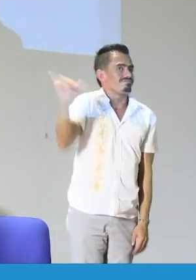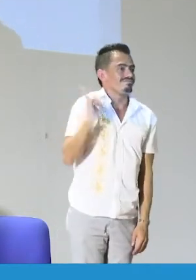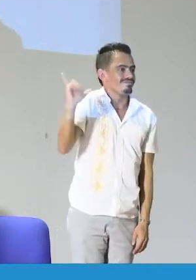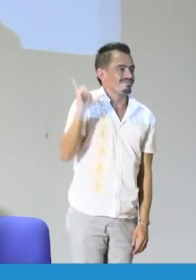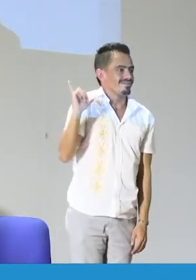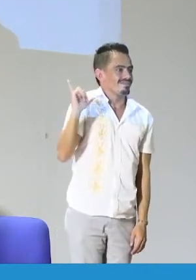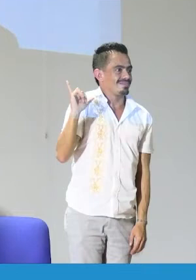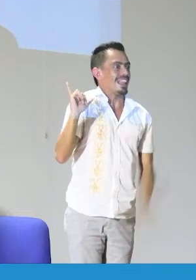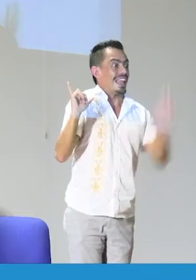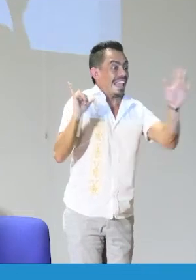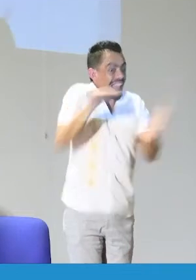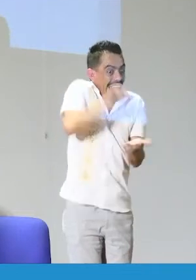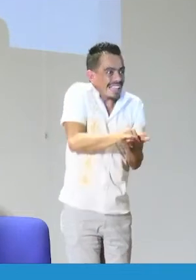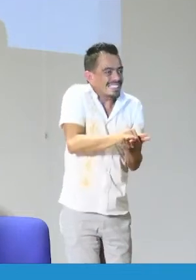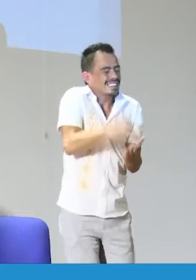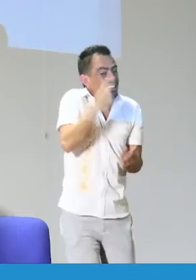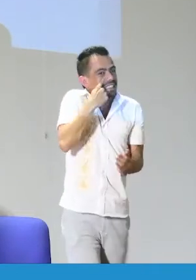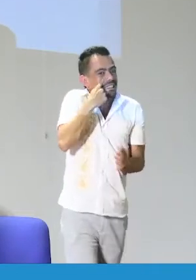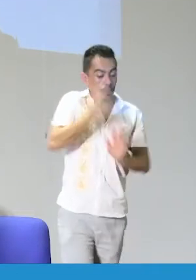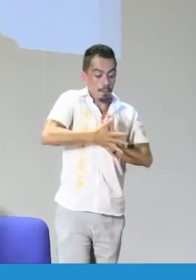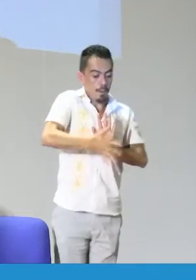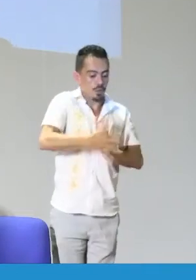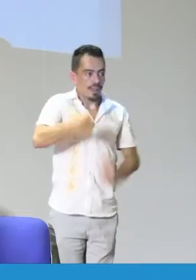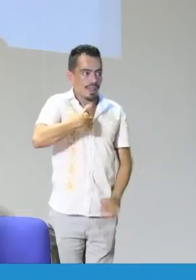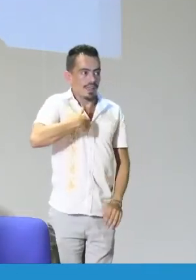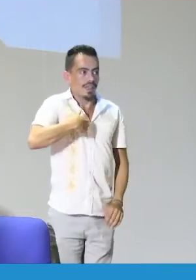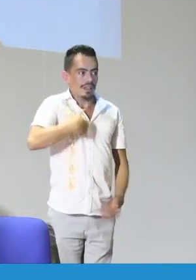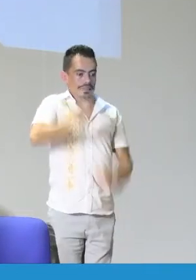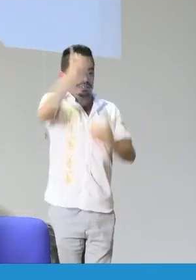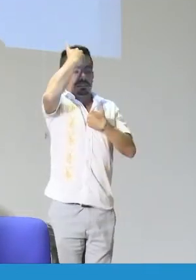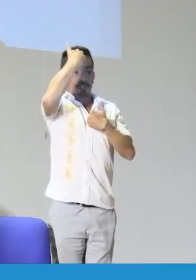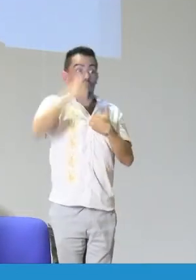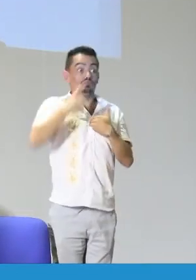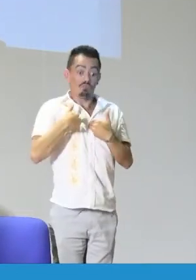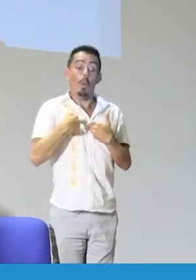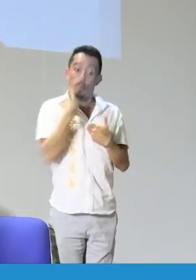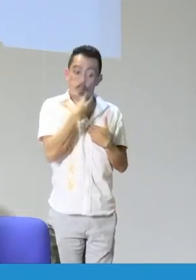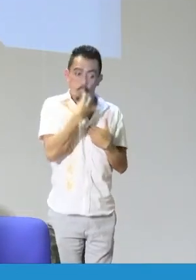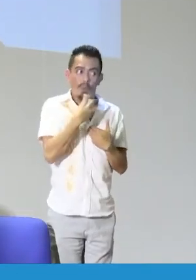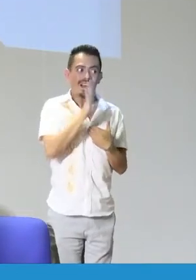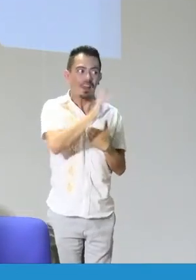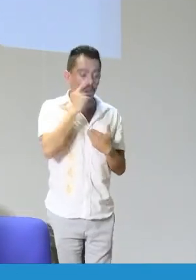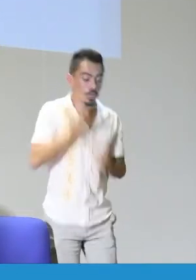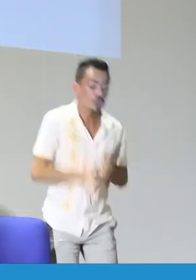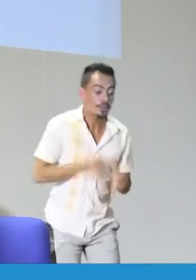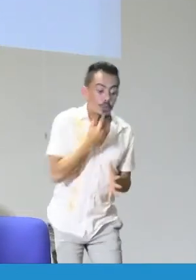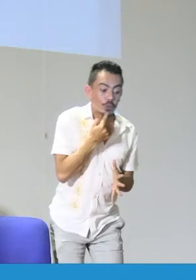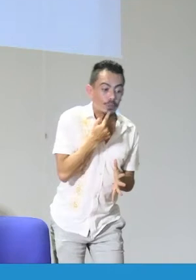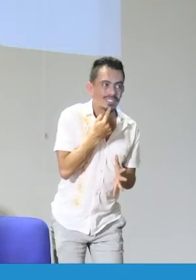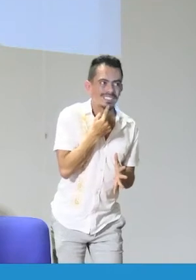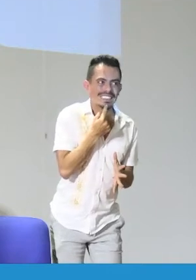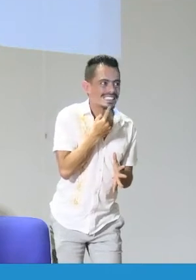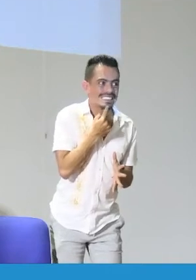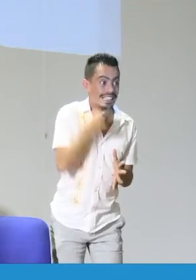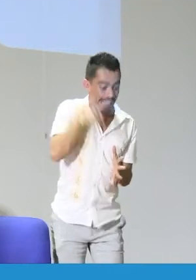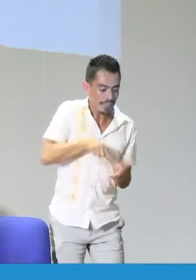oralista con esa mezcla, pues el niño va a imitar ese mismo modelo, va a ser señante y además también va a utilizar